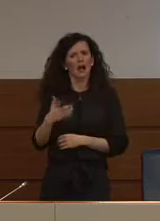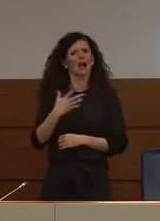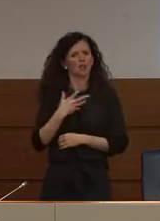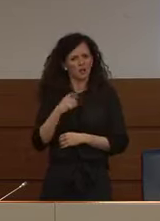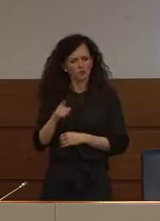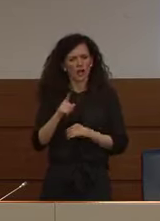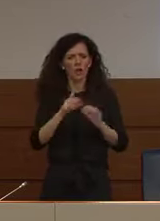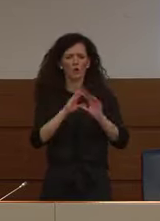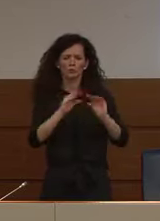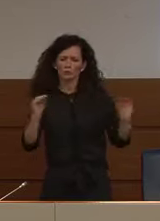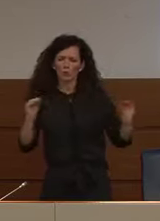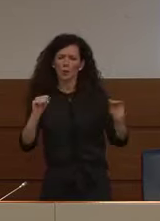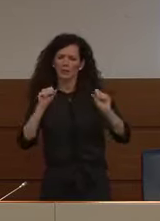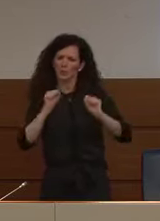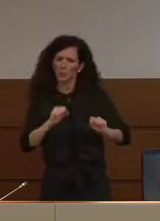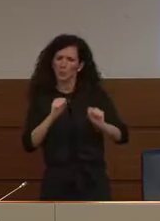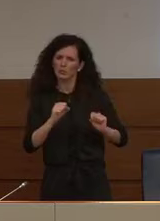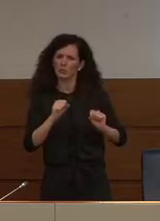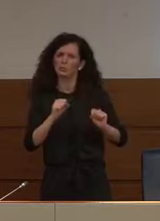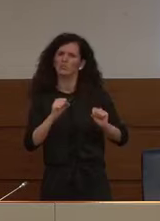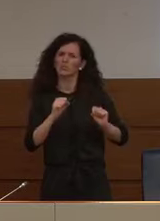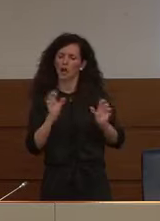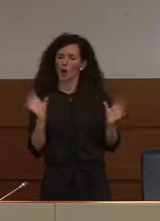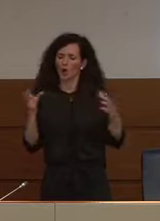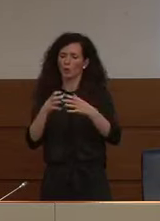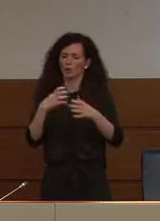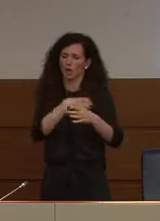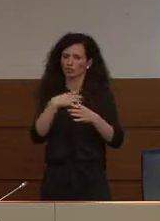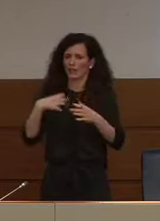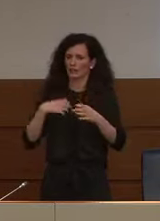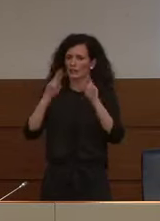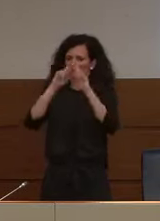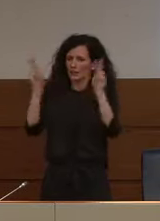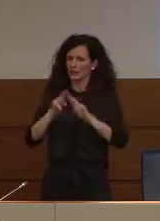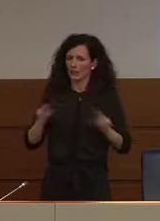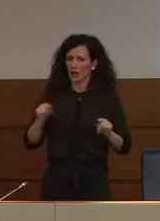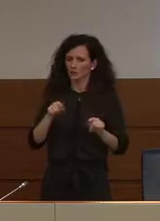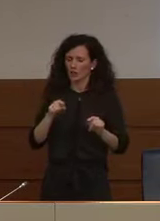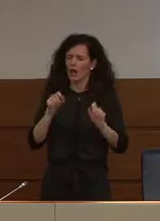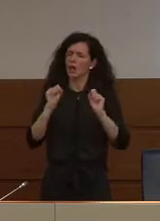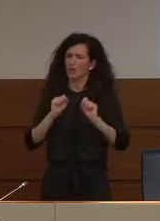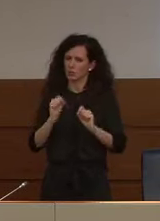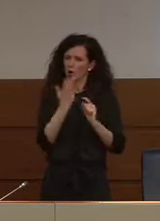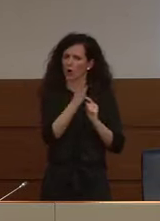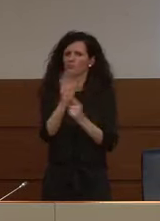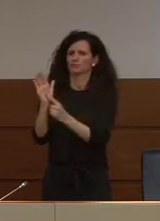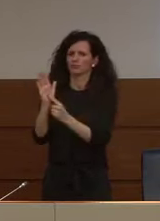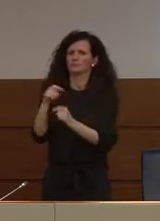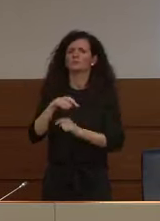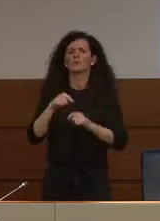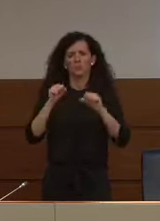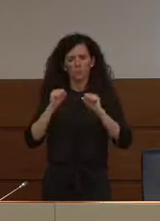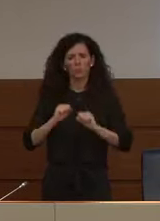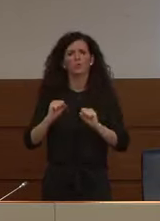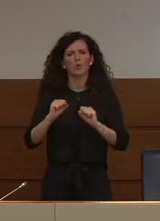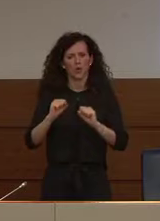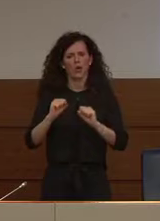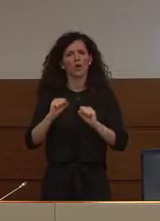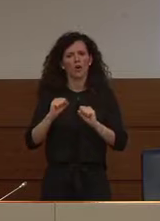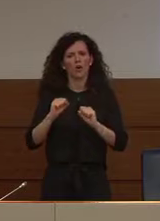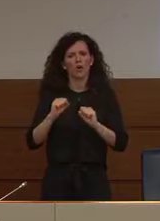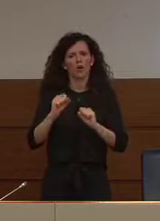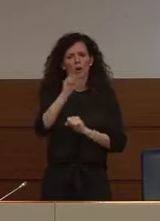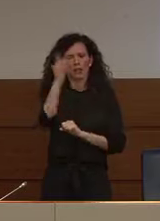di riferimento nella comunità scientifica internazionale e per svolgere addirittura un ruolo